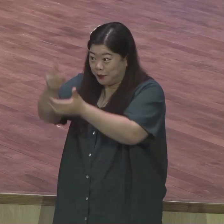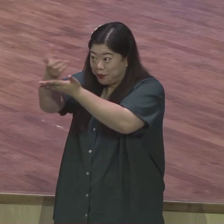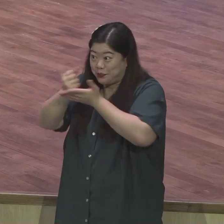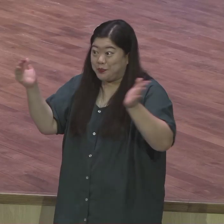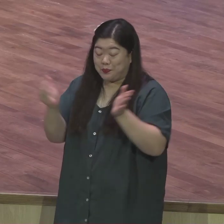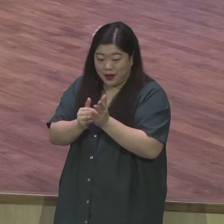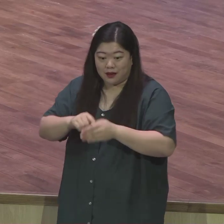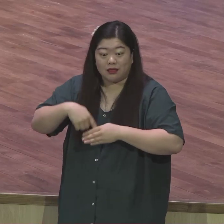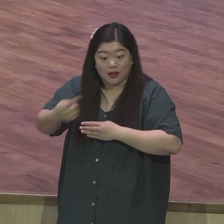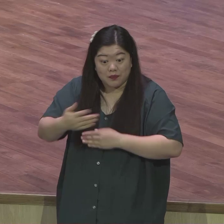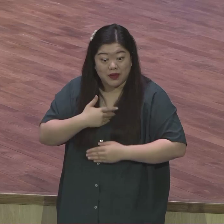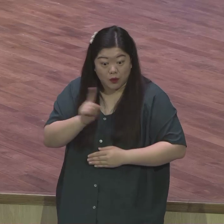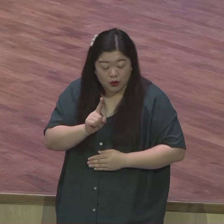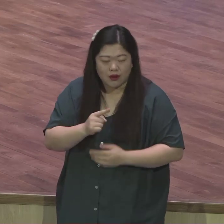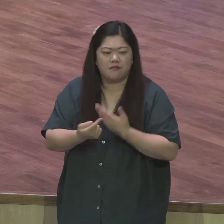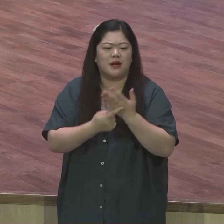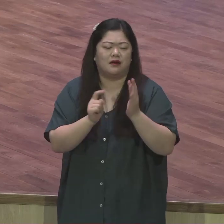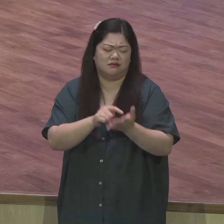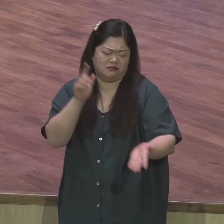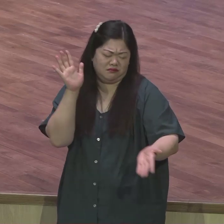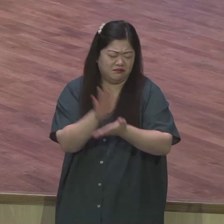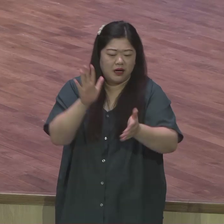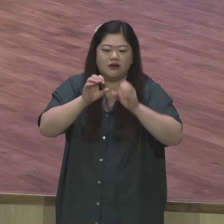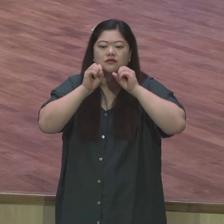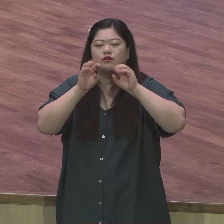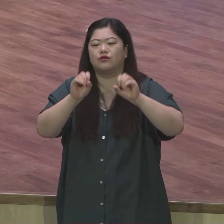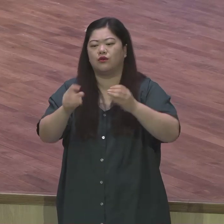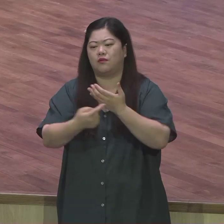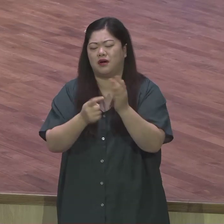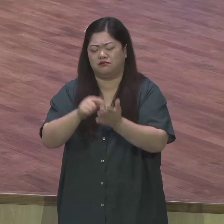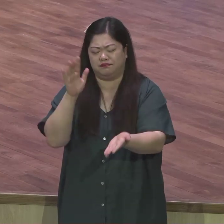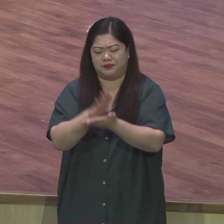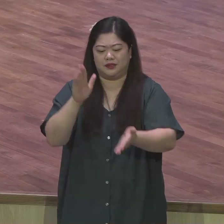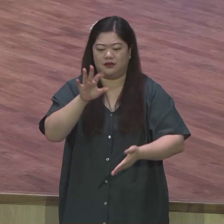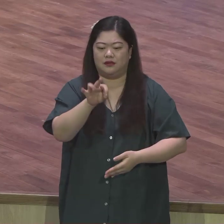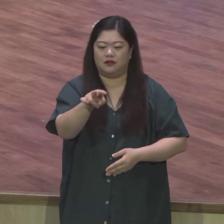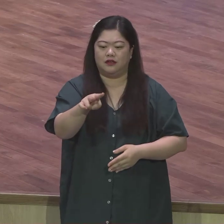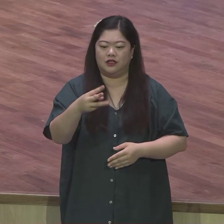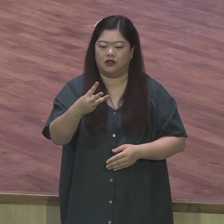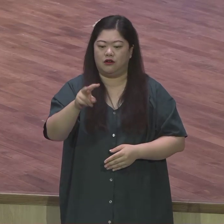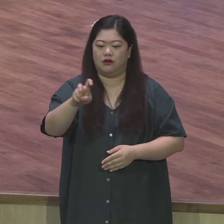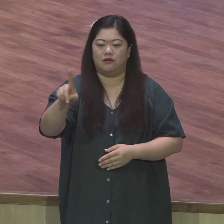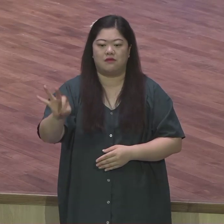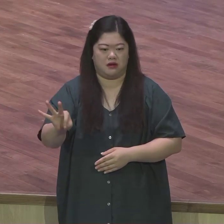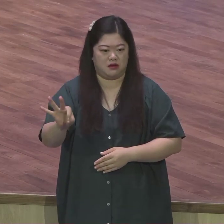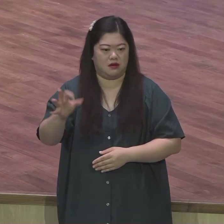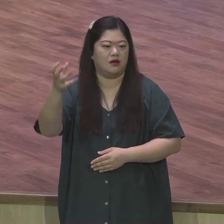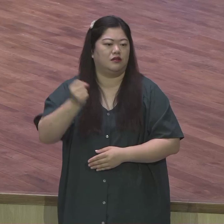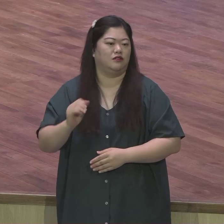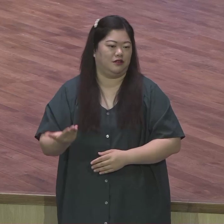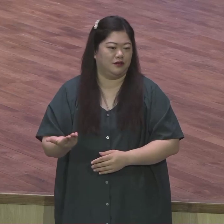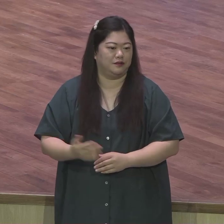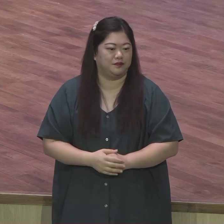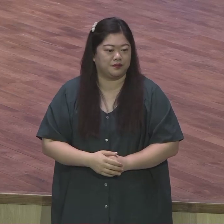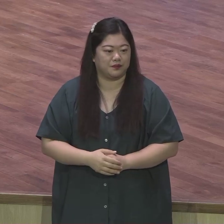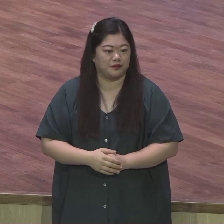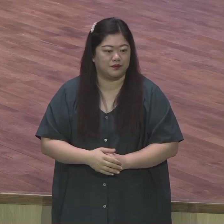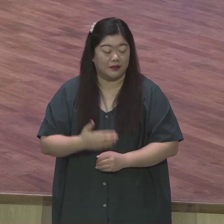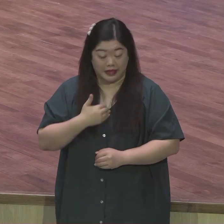구원받은 하나님의 자녀가 가주시 될 영적 삶의 자세 영적 삶의 자세 기준이